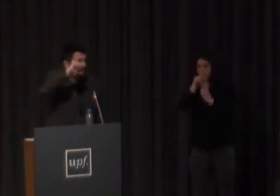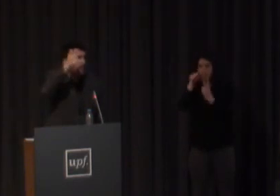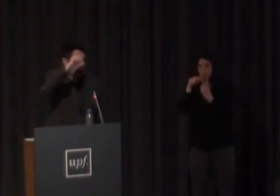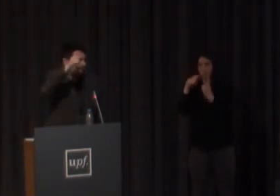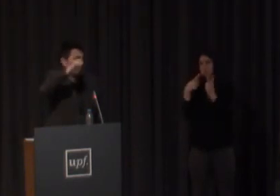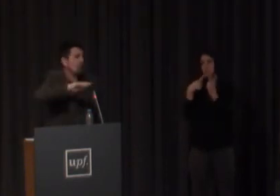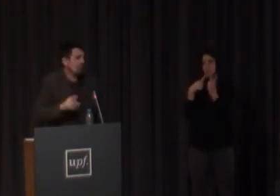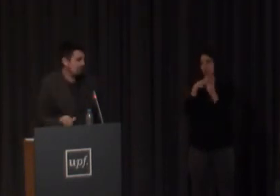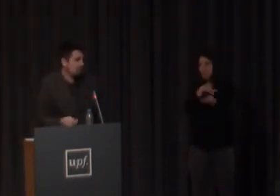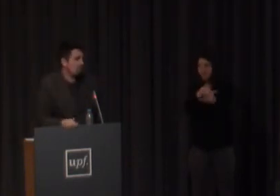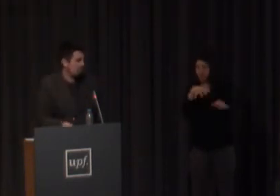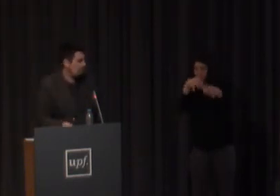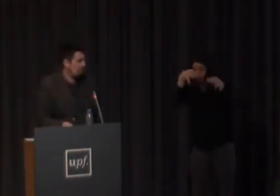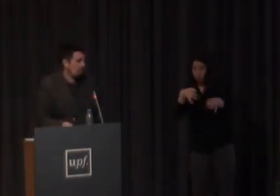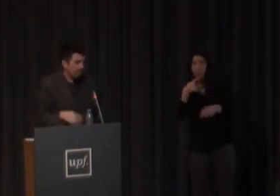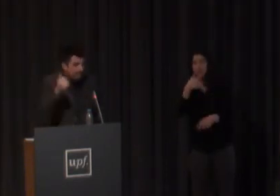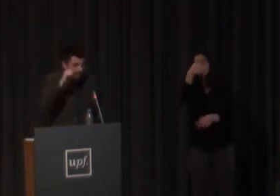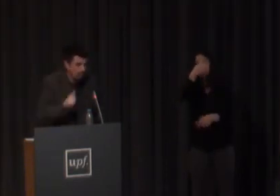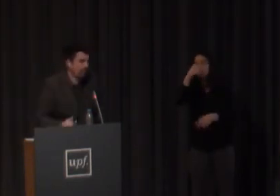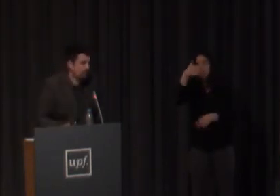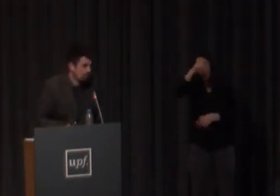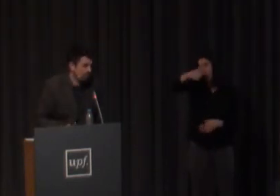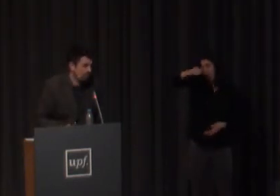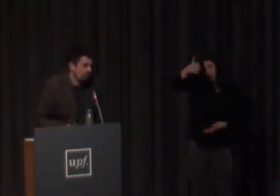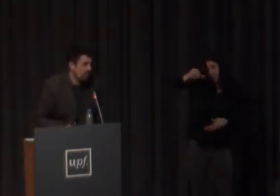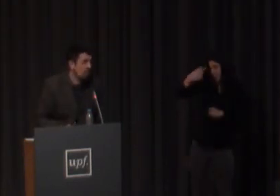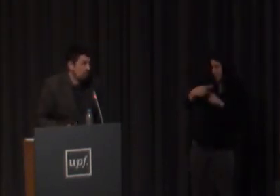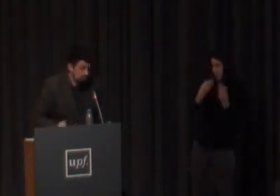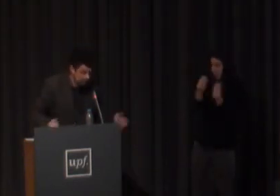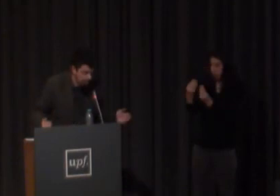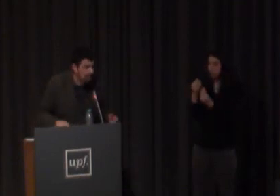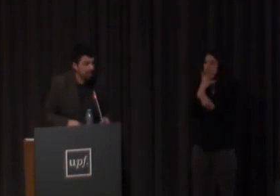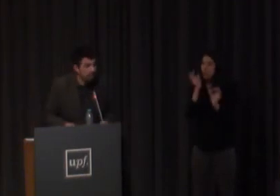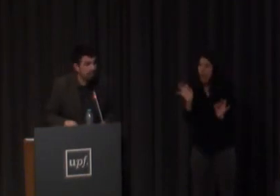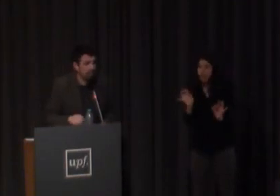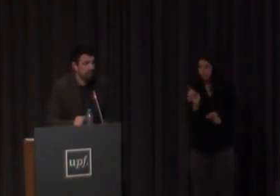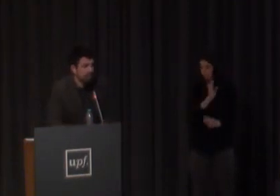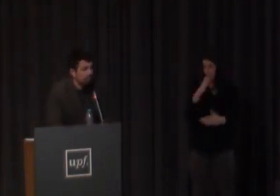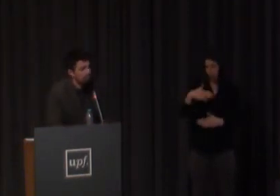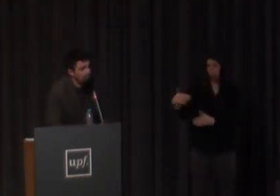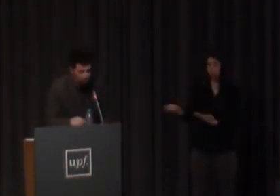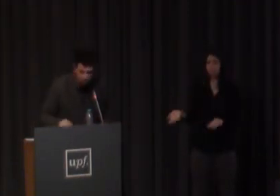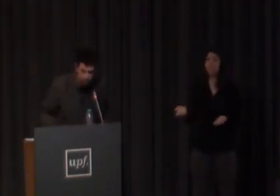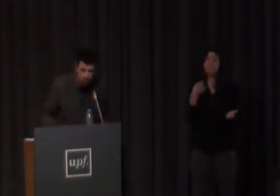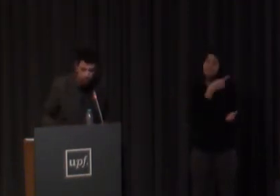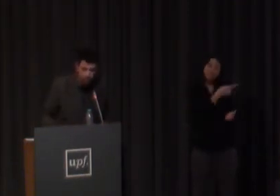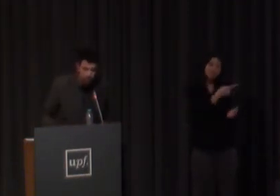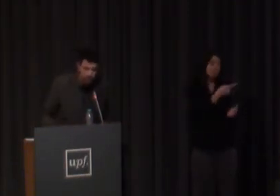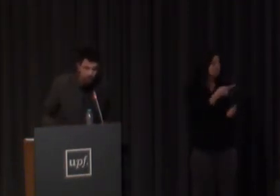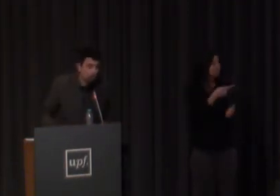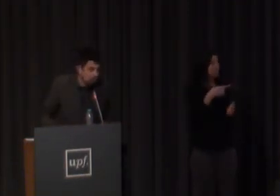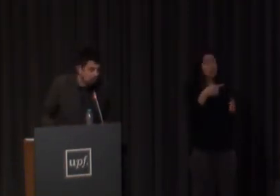diría es hombre seguro casi seguro que es hombre bueno pues para eso sirve eso es el procesamiento fonológico cuando